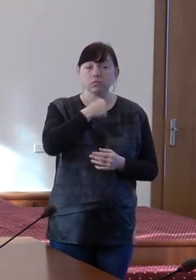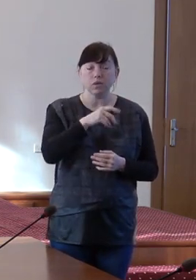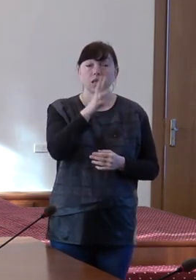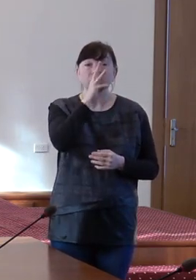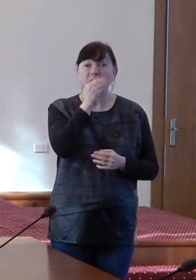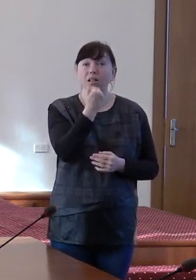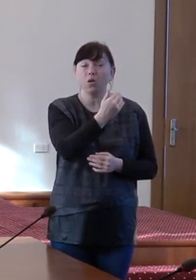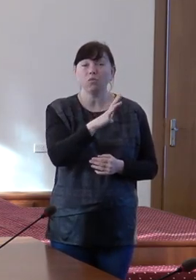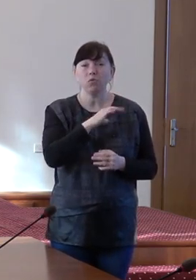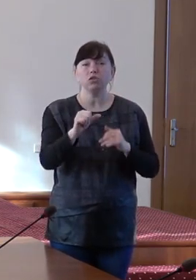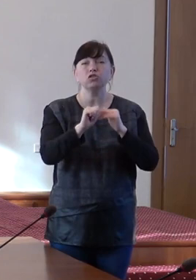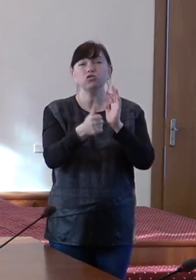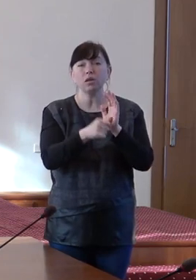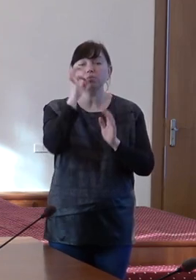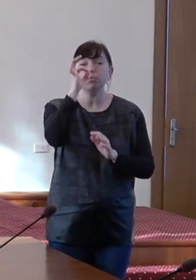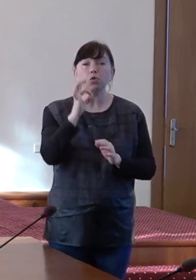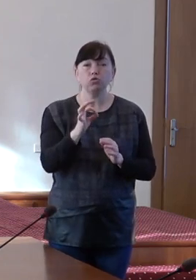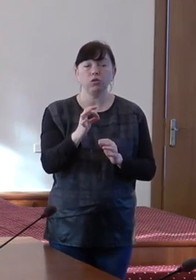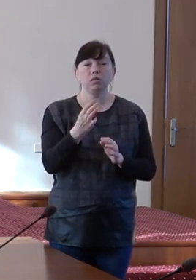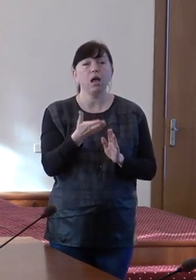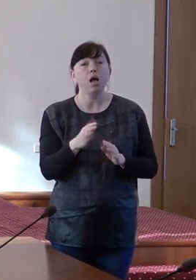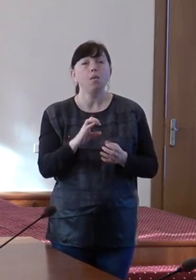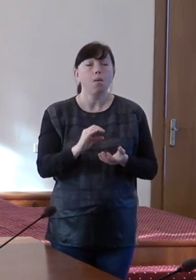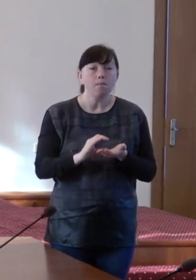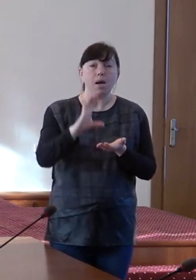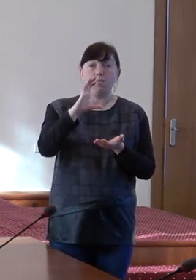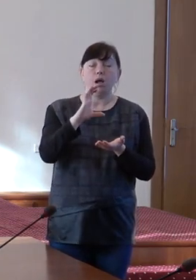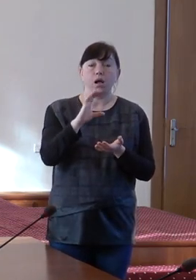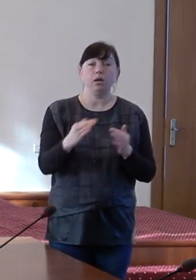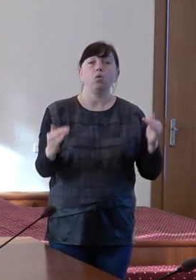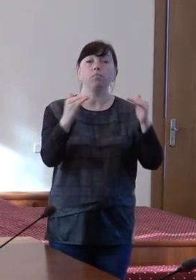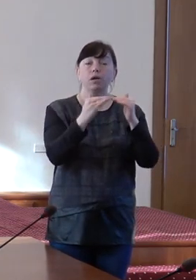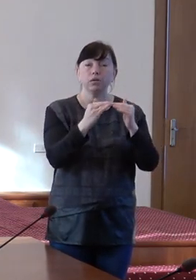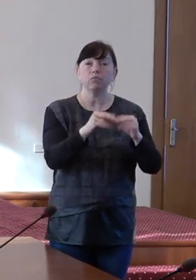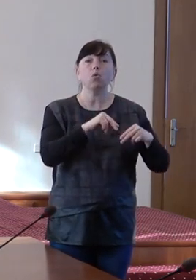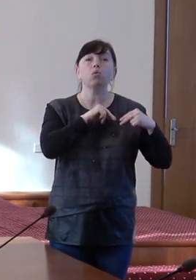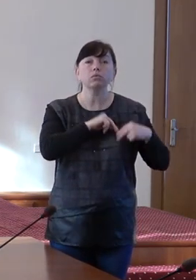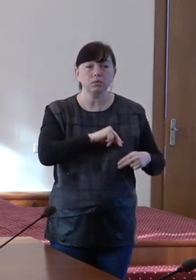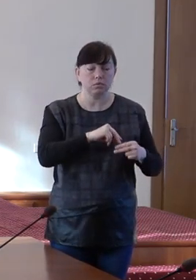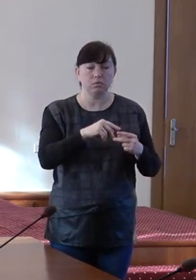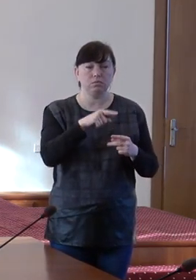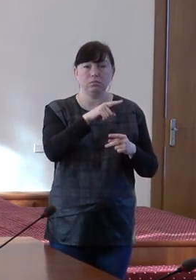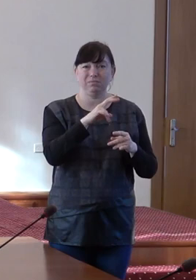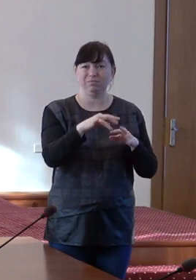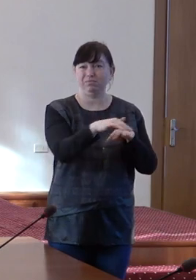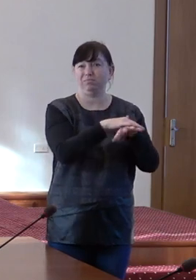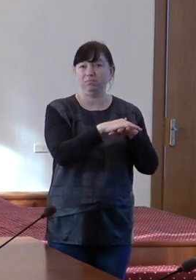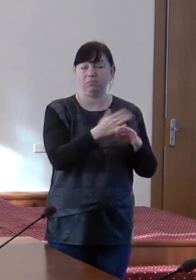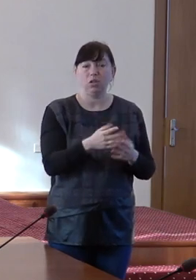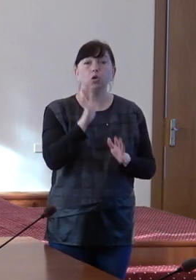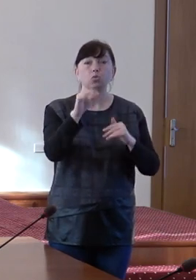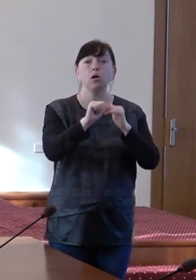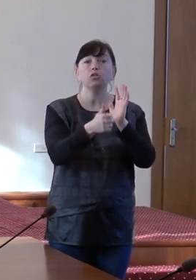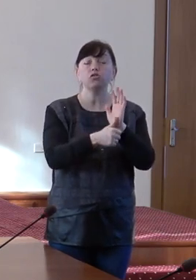salariul lor era cu 16% mai mare, comparativ cu munca necalificată din sectorul public. Doar